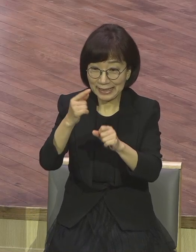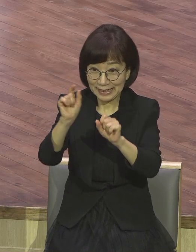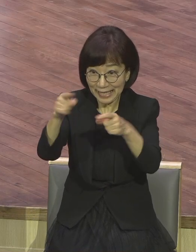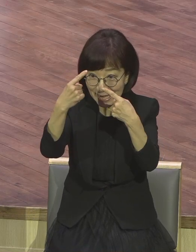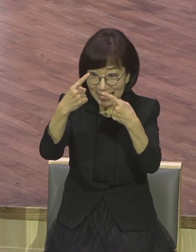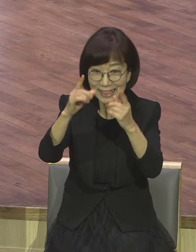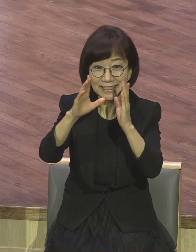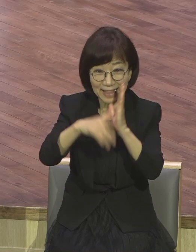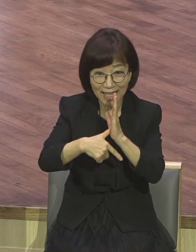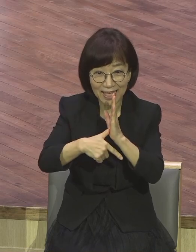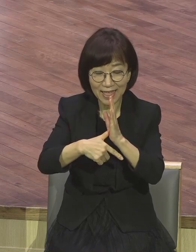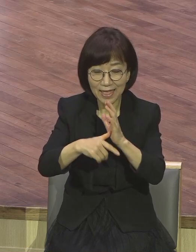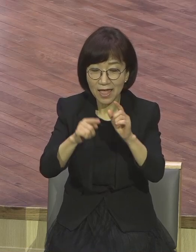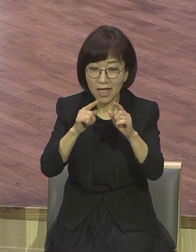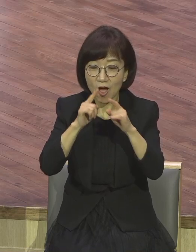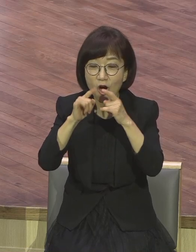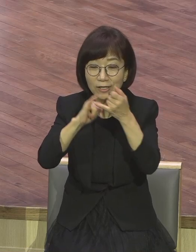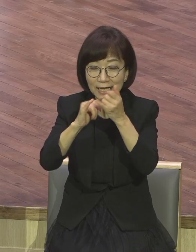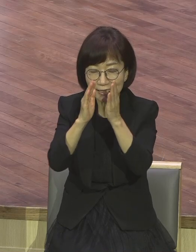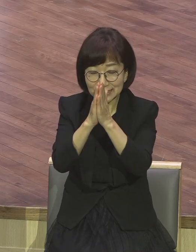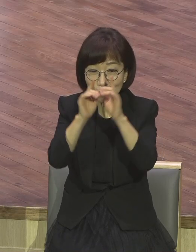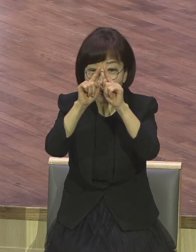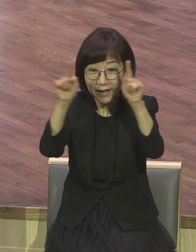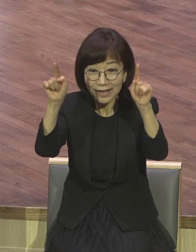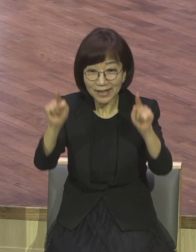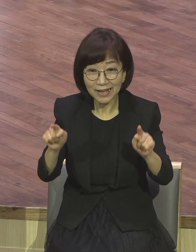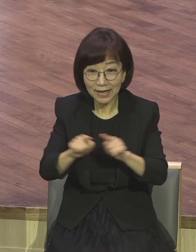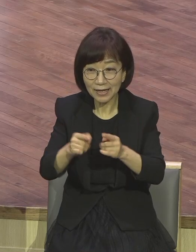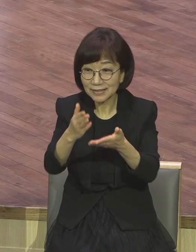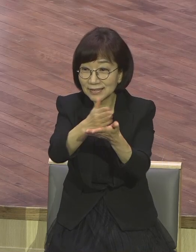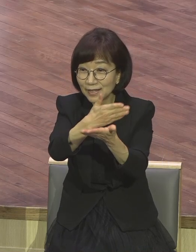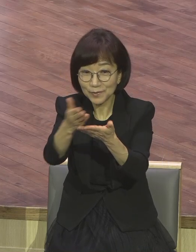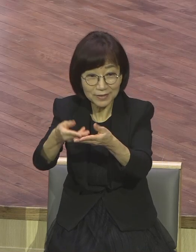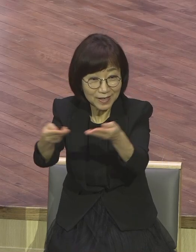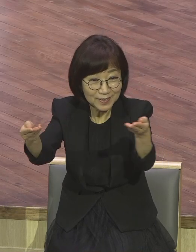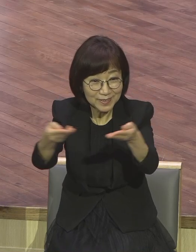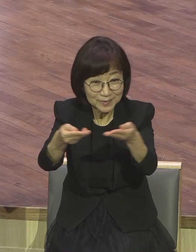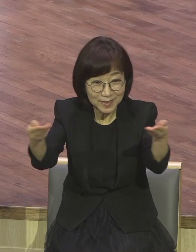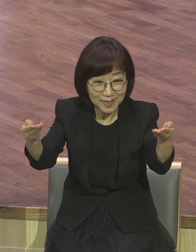1년 내내 이거 잡고 기도하라고 언약 기도가 아직 뭔지 모르는 사람은 예원교의 성도 아니에요.